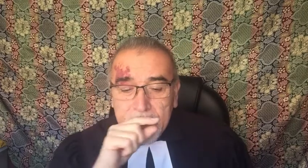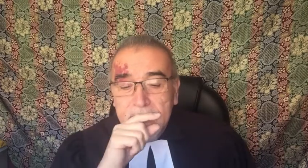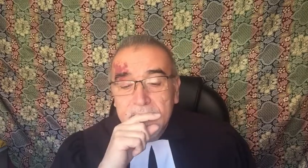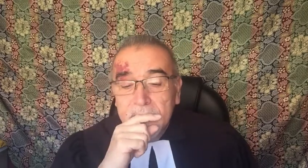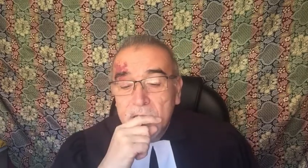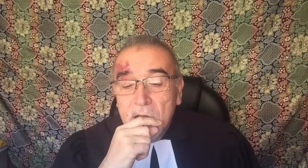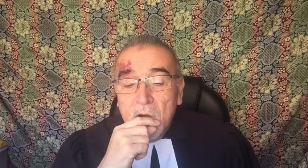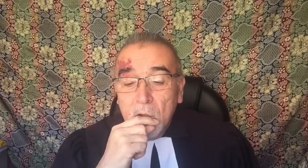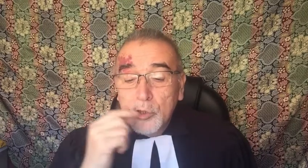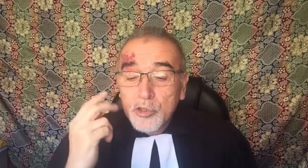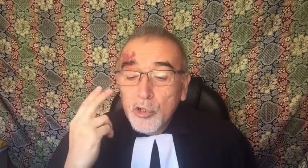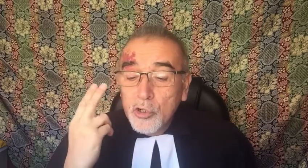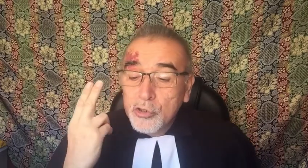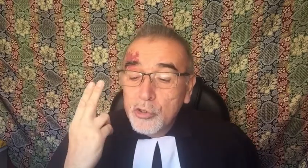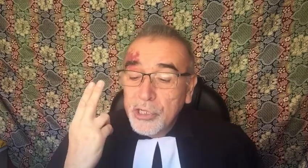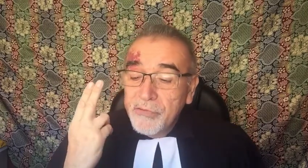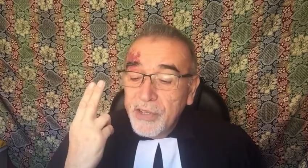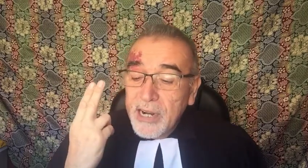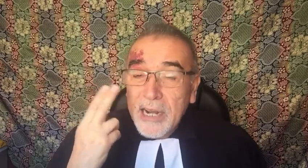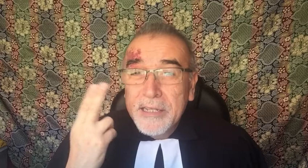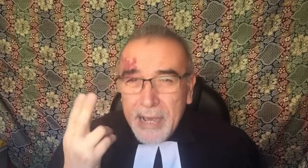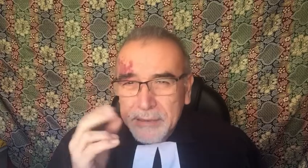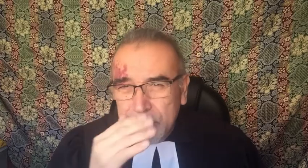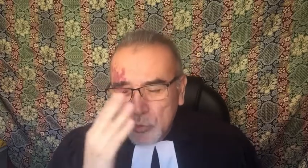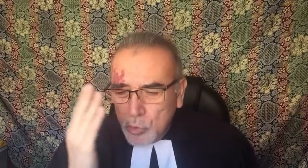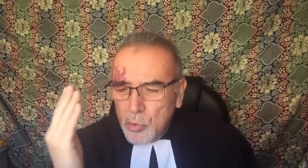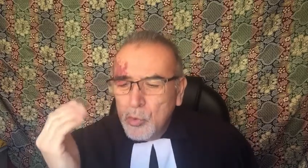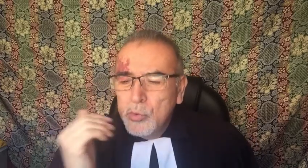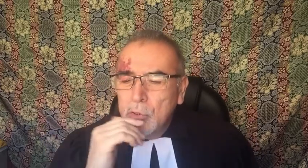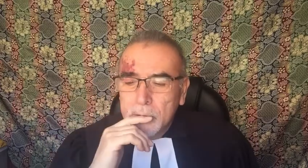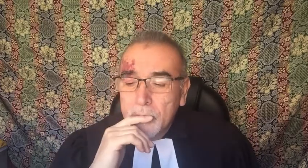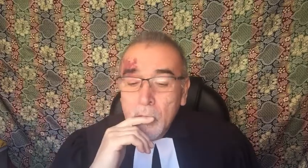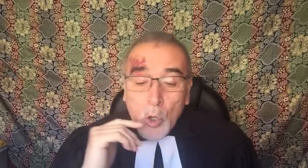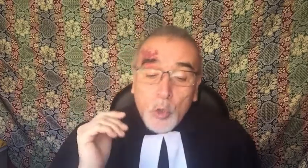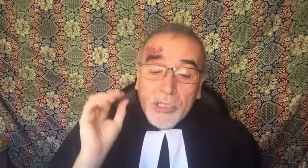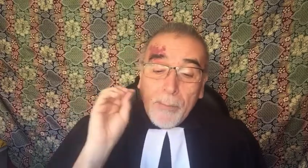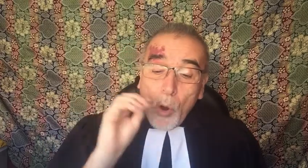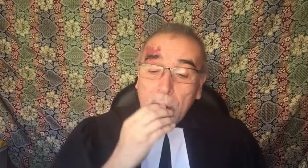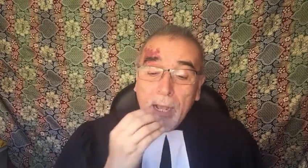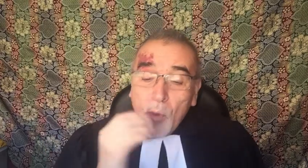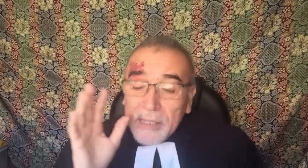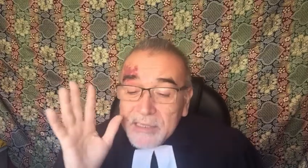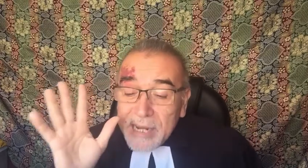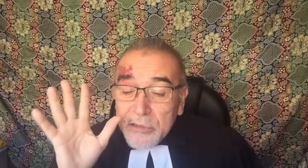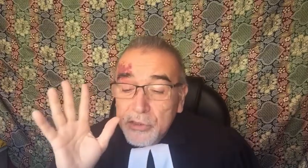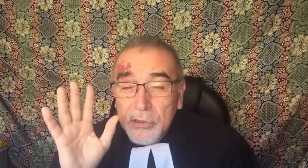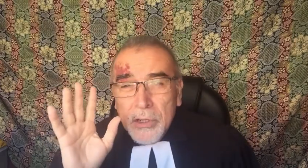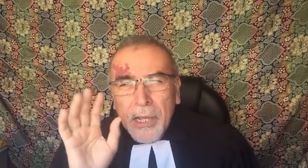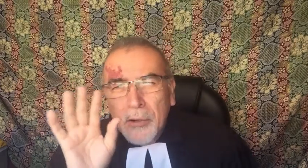o nuestros ojos no quieren ver la realidad en su conjunto, o nuestra boca guarda silencio en lo que